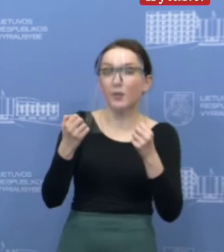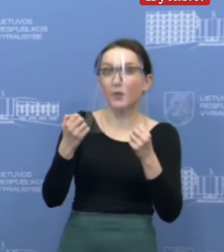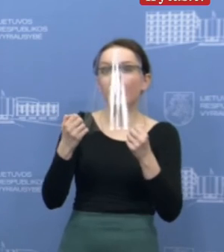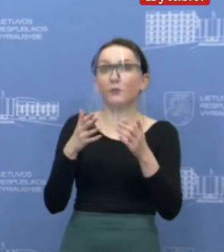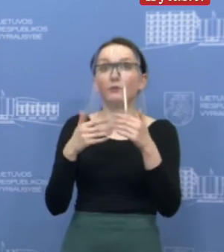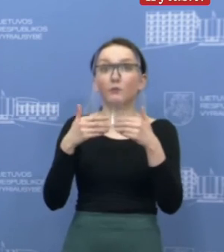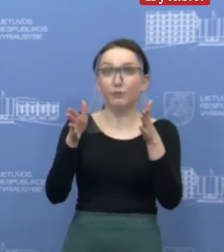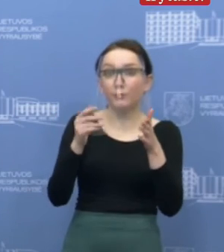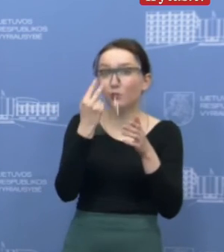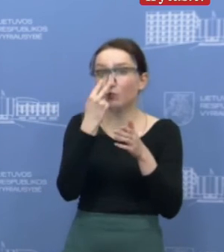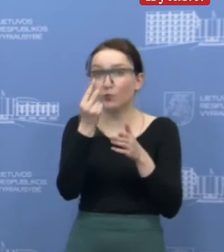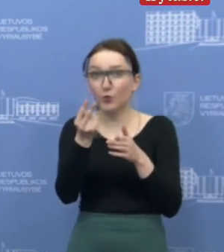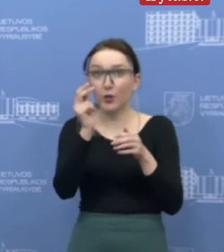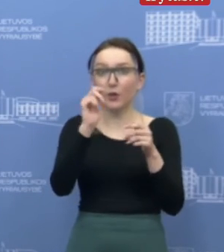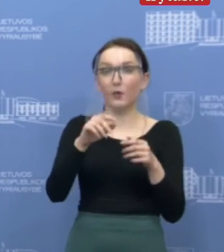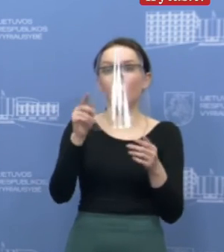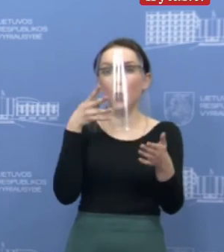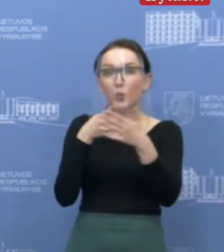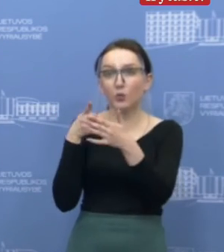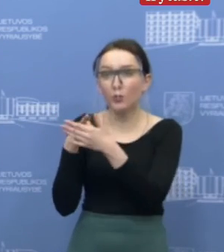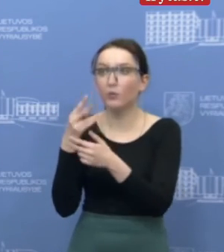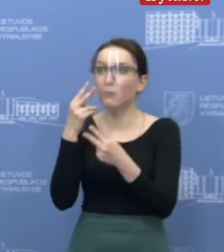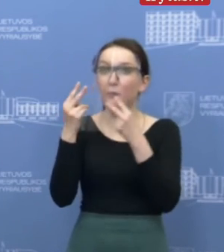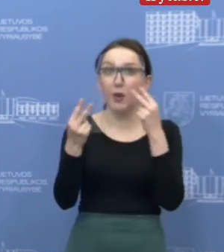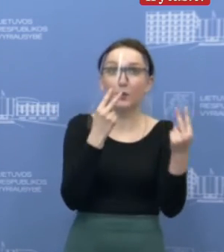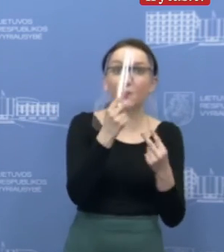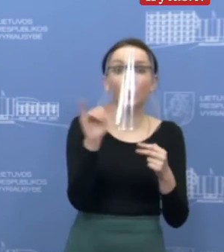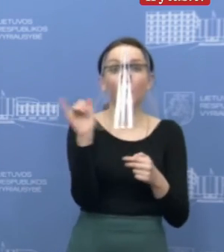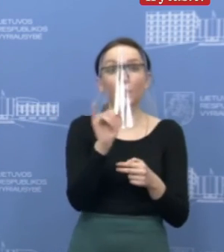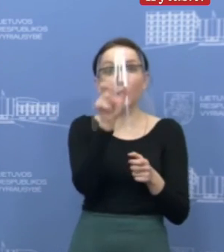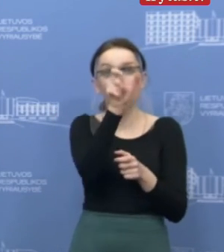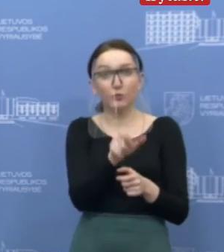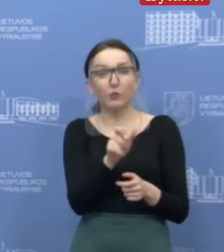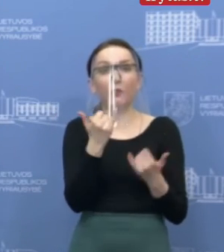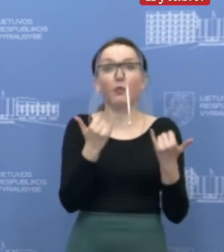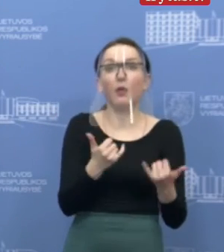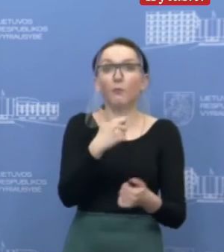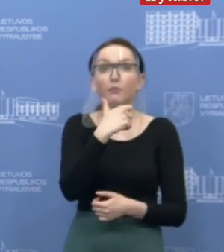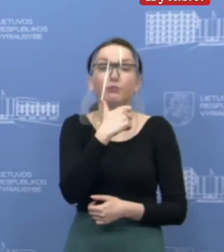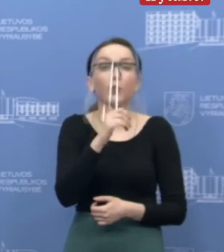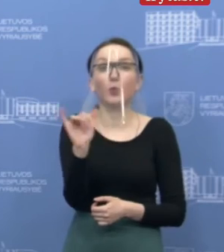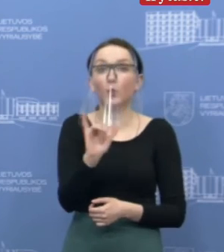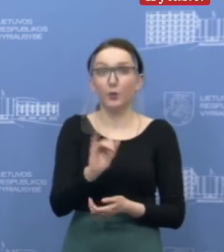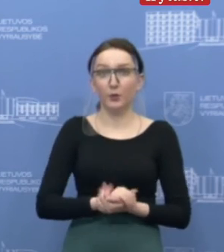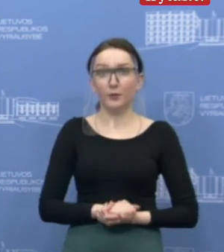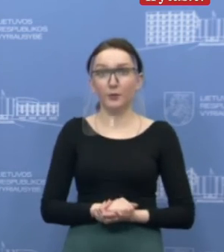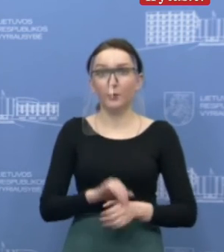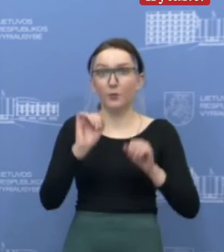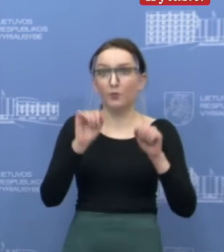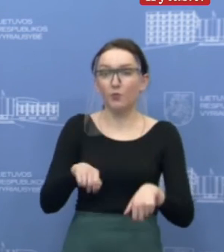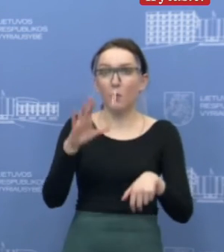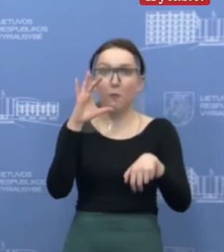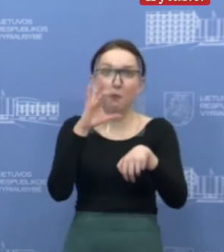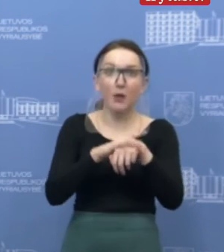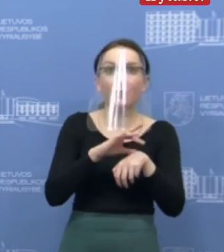centrą prieigą, kurie gali kontroliuoti ir matyti, kur dabar yra stebėmi žmonės, gali matyti